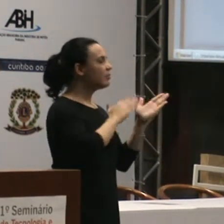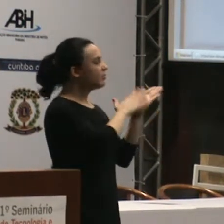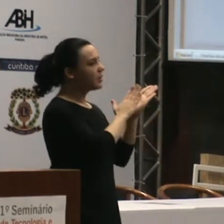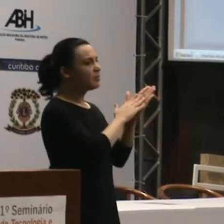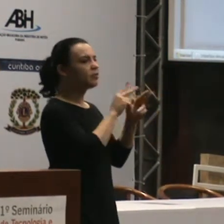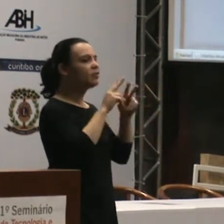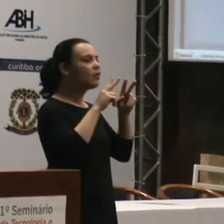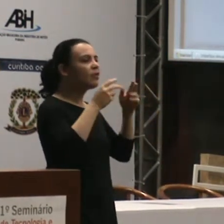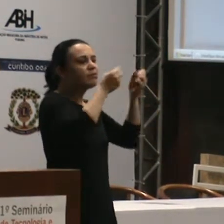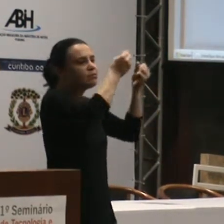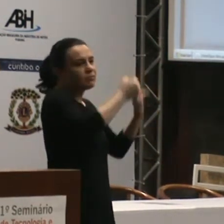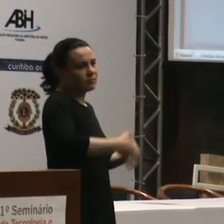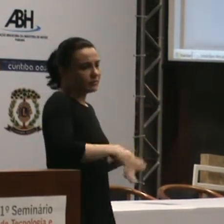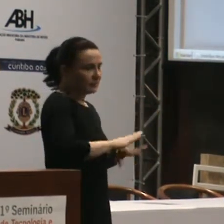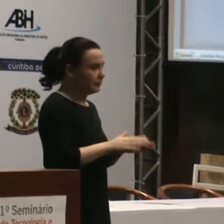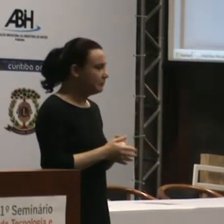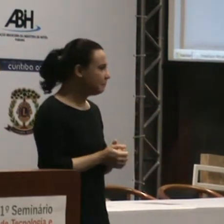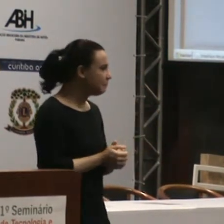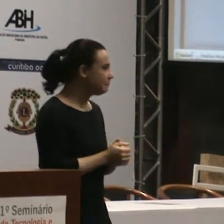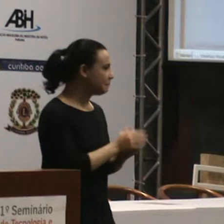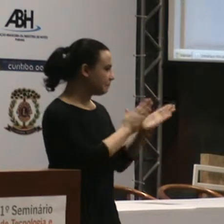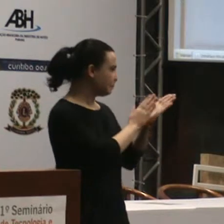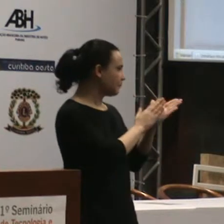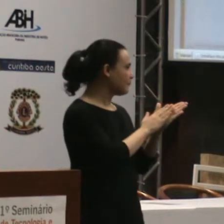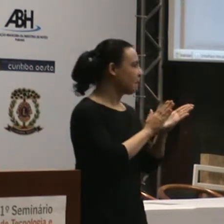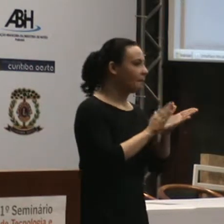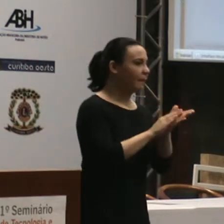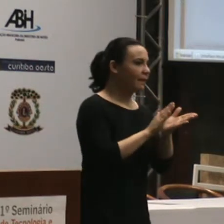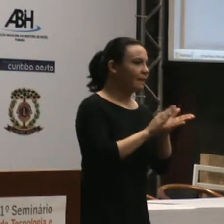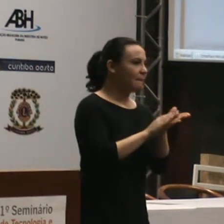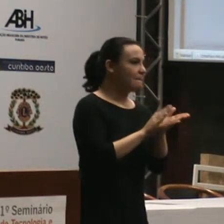de Engenharia